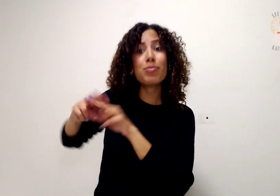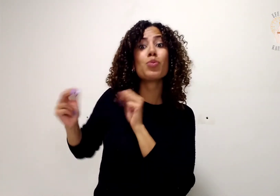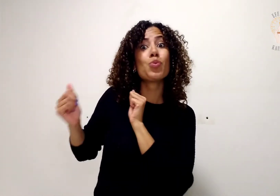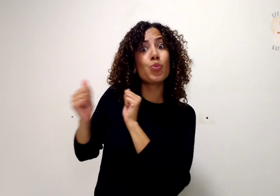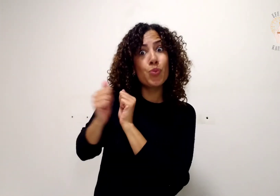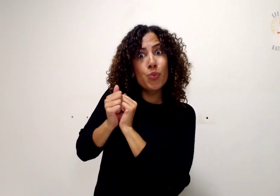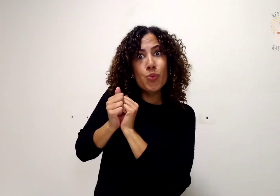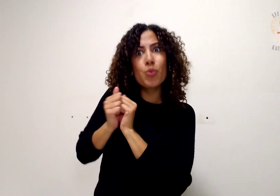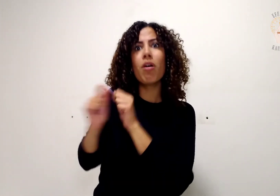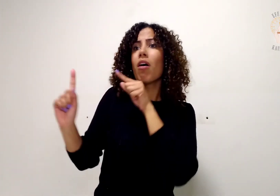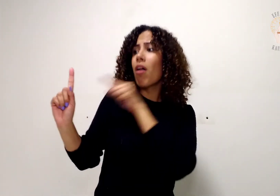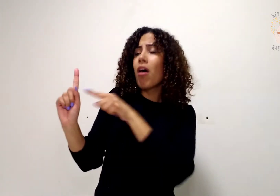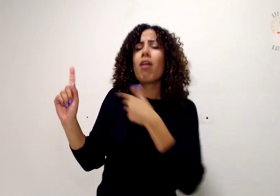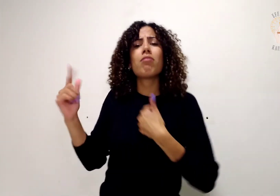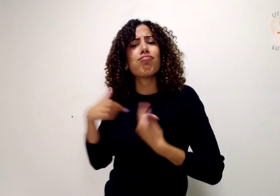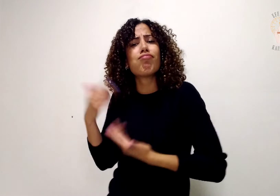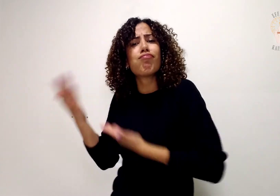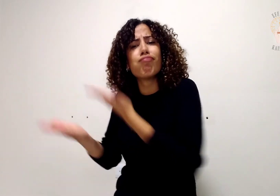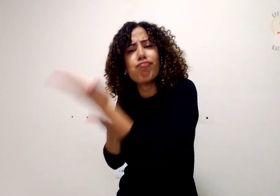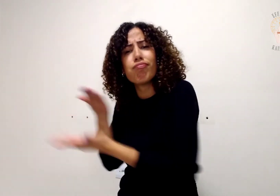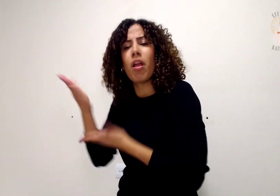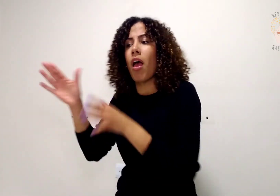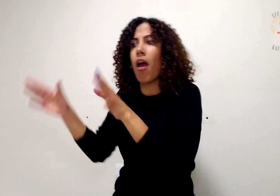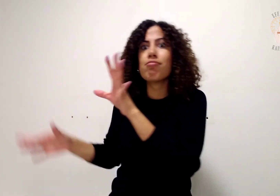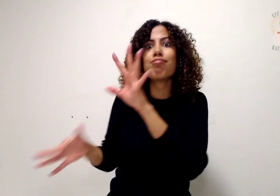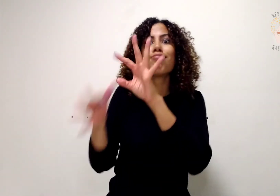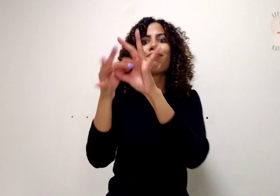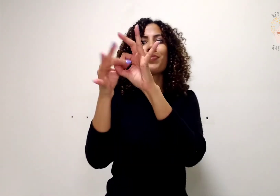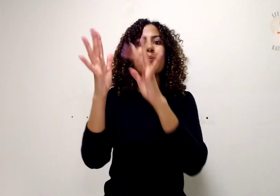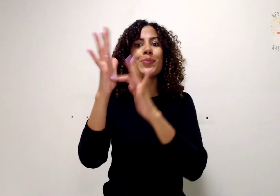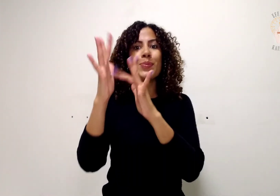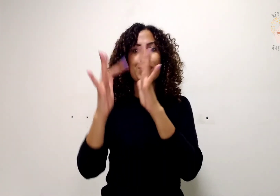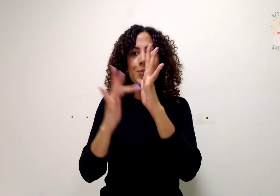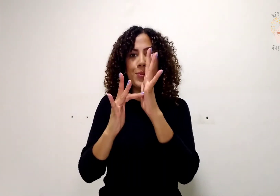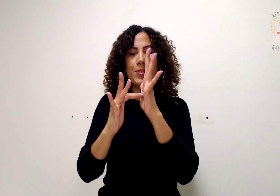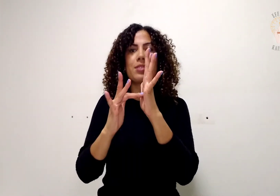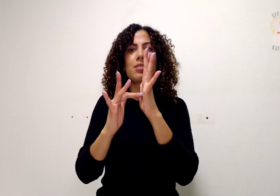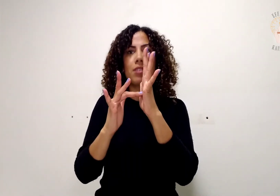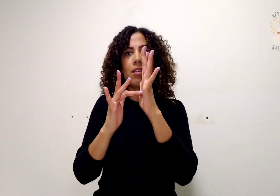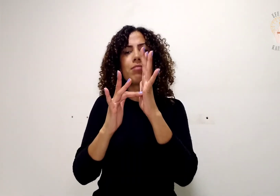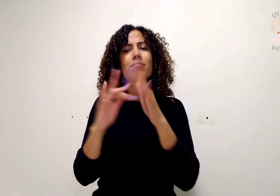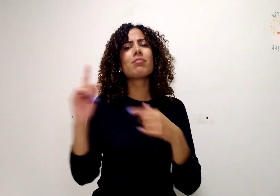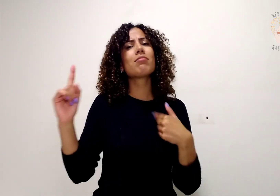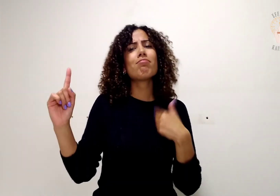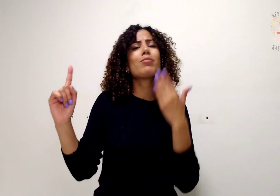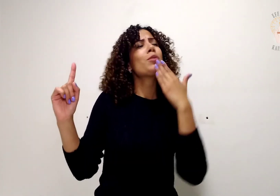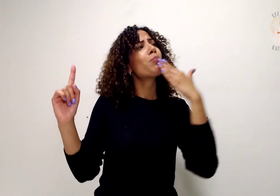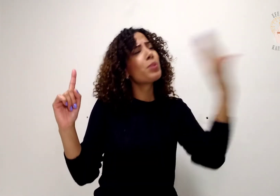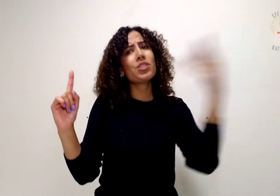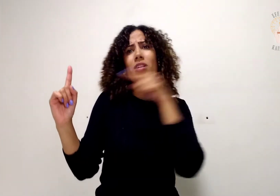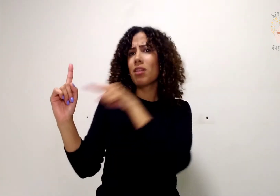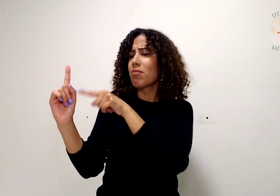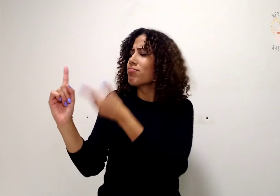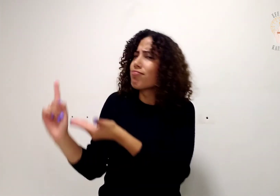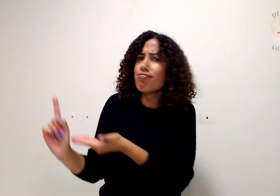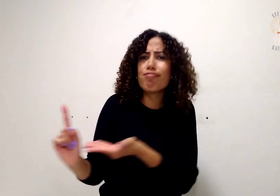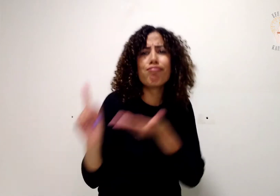eu estou mandando de